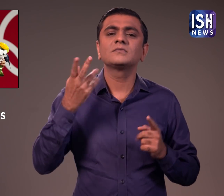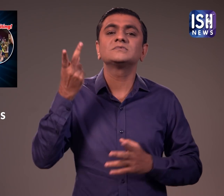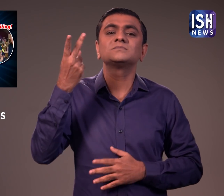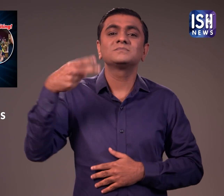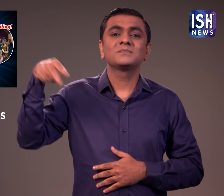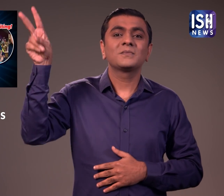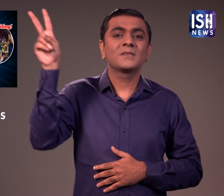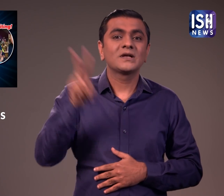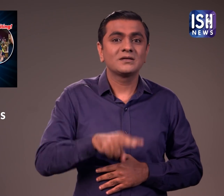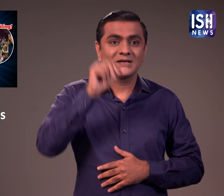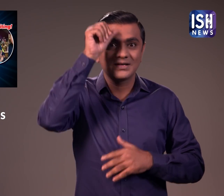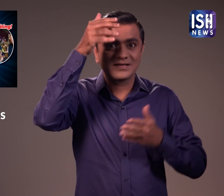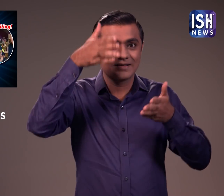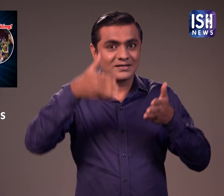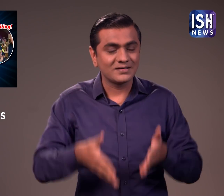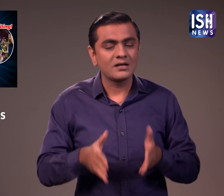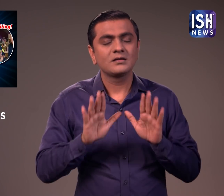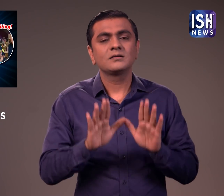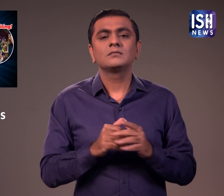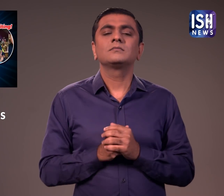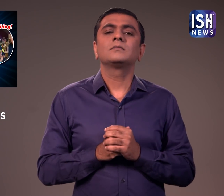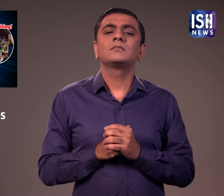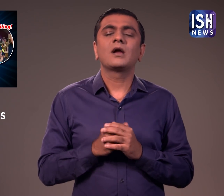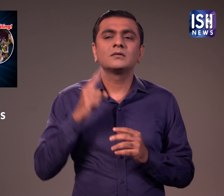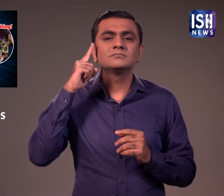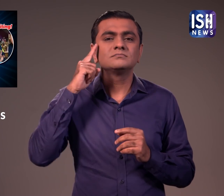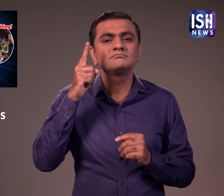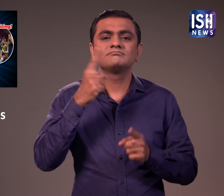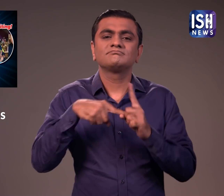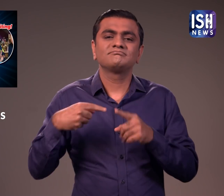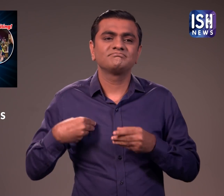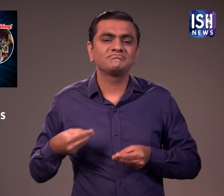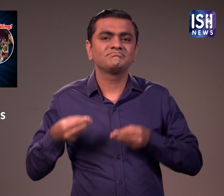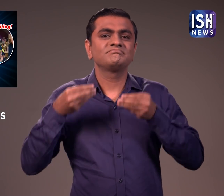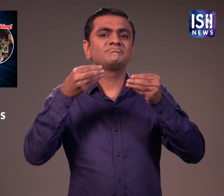भारत लोटने पर सरकार ने उन्हें अत्रिक पुलिस अतिक्षक की नौकरी दी